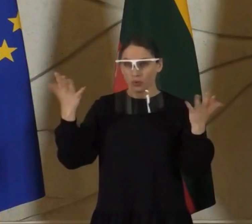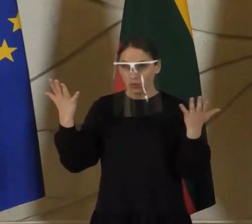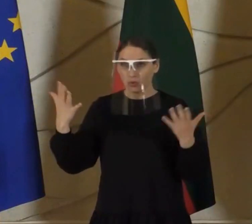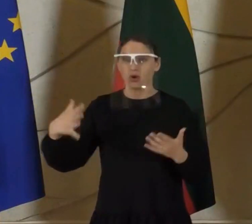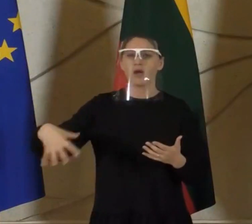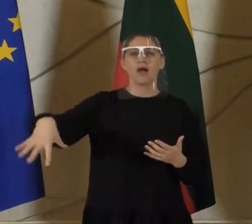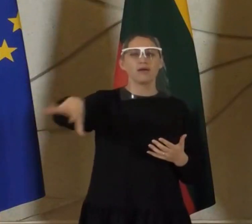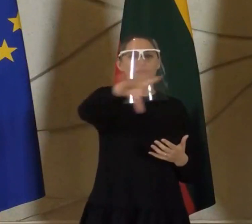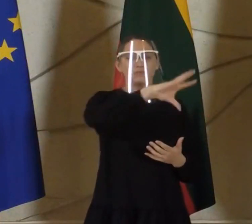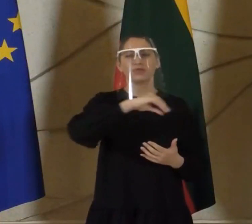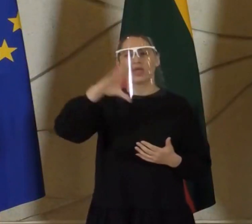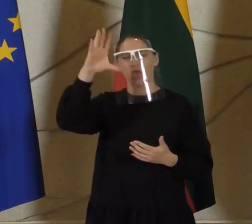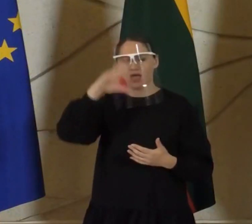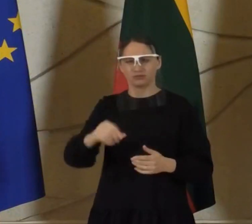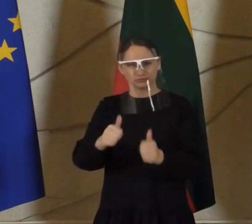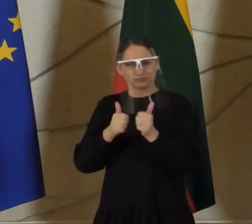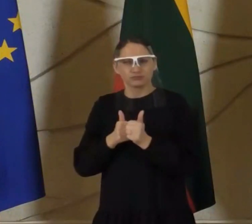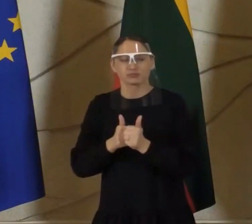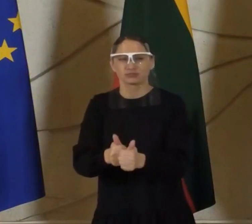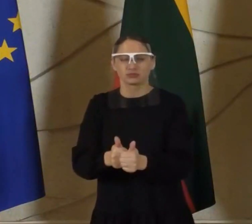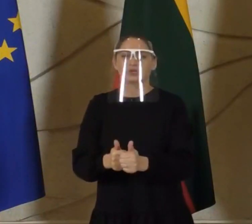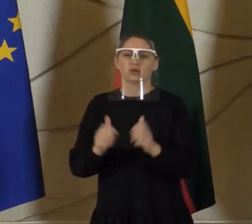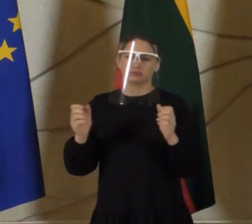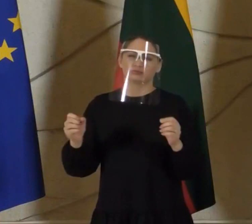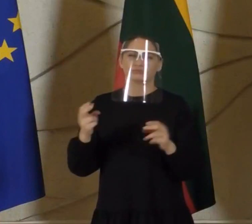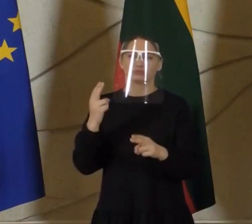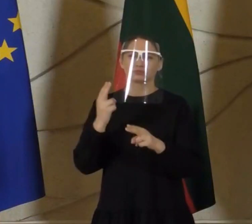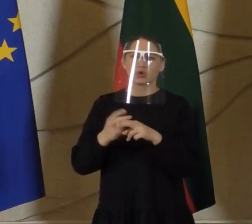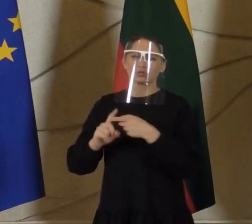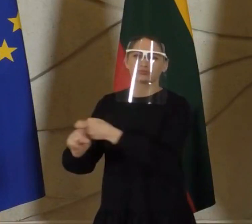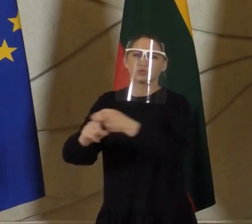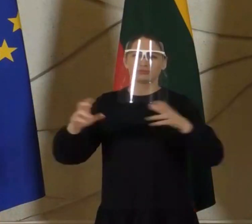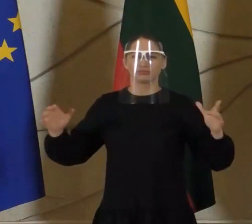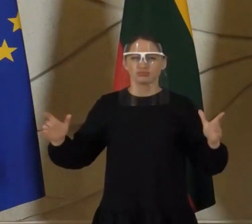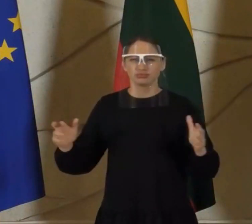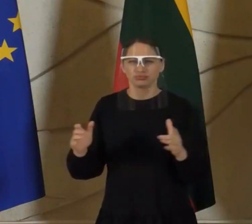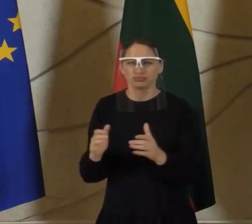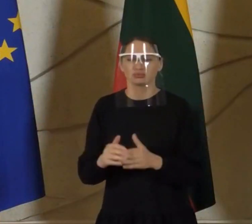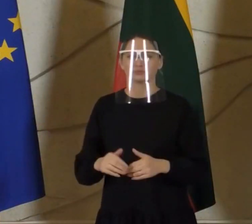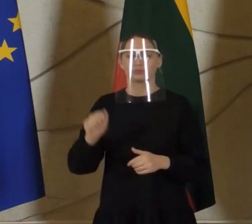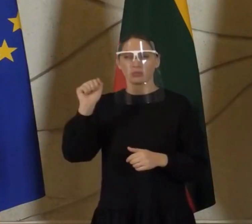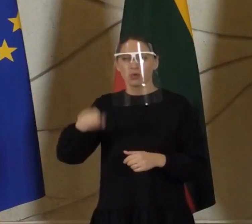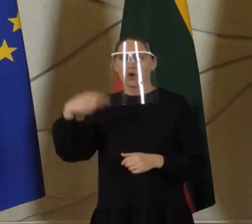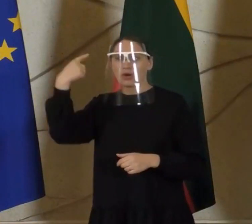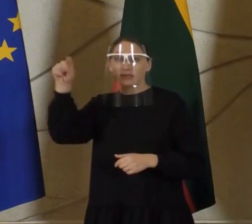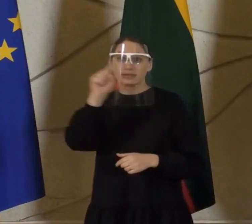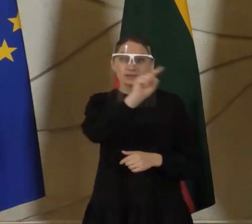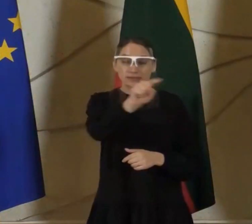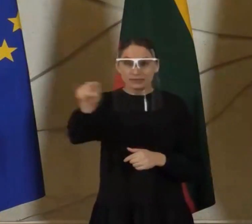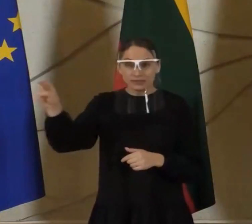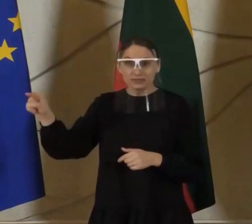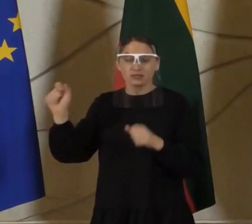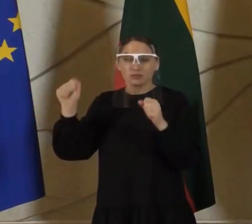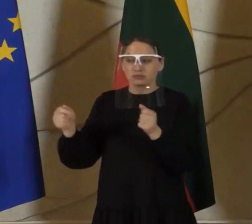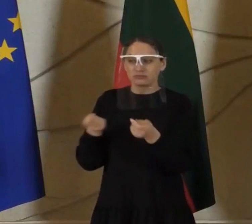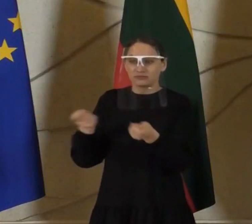susitelkę tikrai sugebėtumėm pasiekti esminį proveržį, kai vėl galėtų pradėti veikti kitos valdymo priemas, kai mes vėl